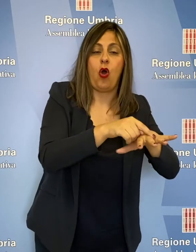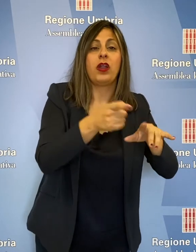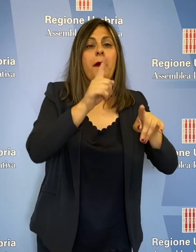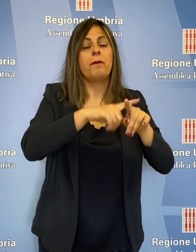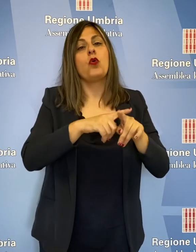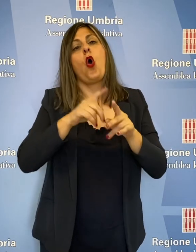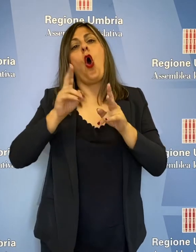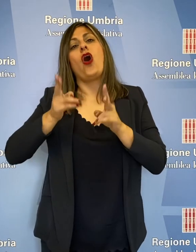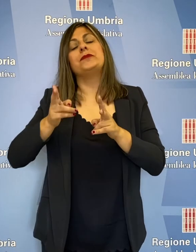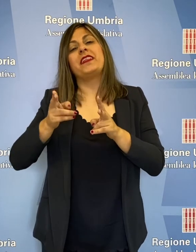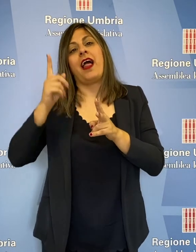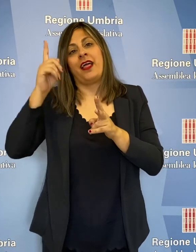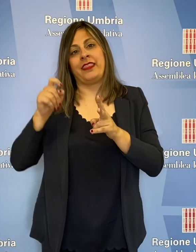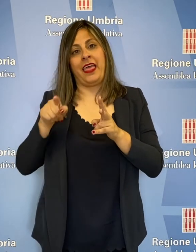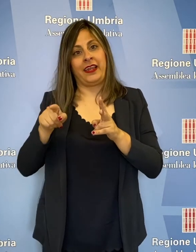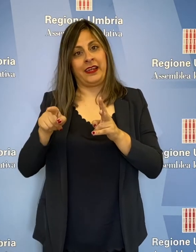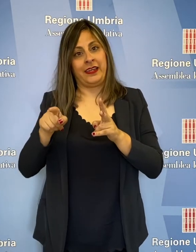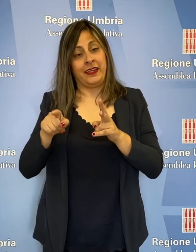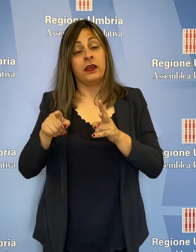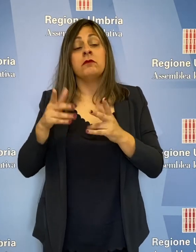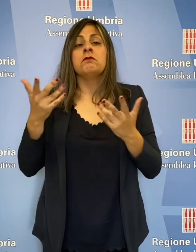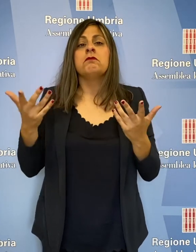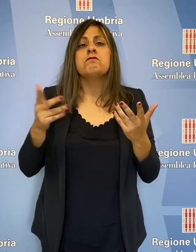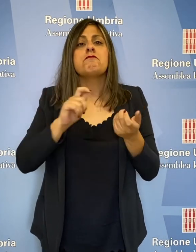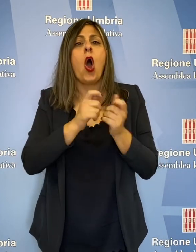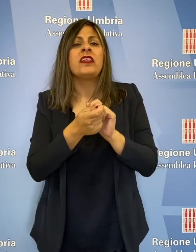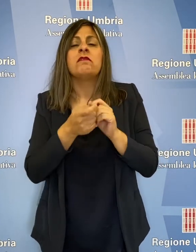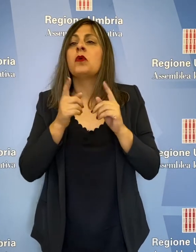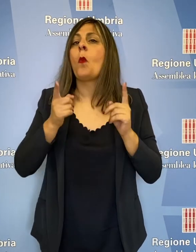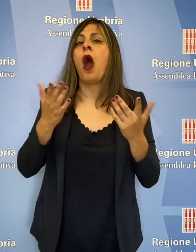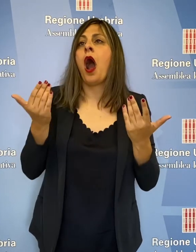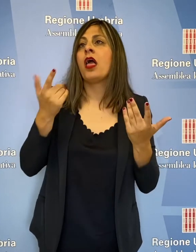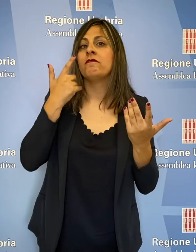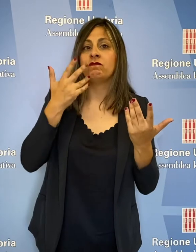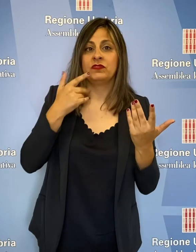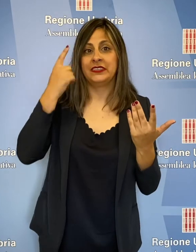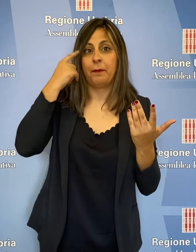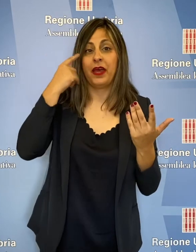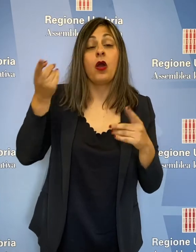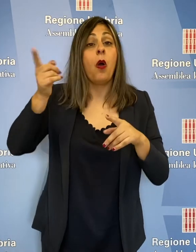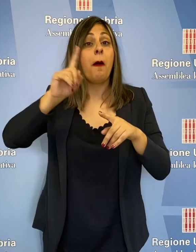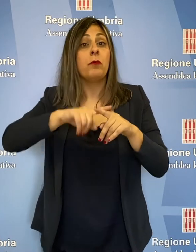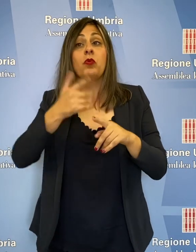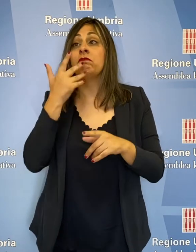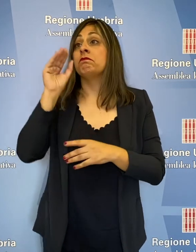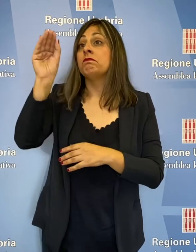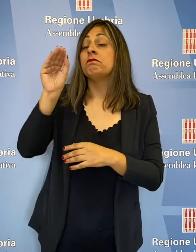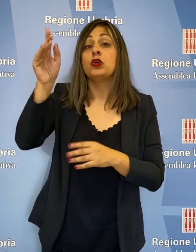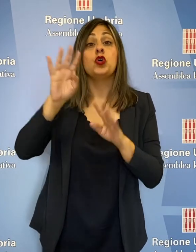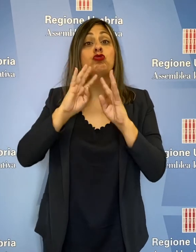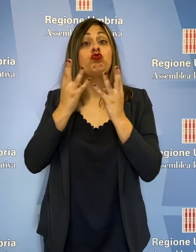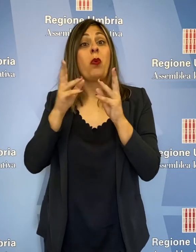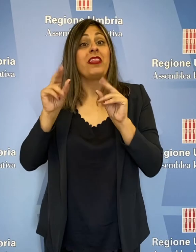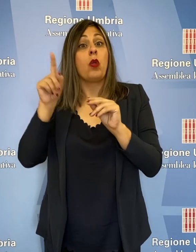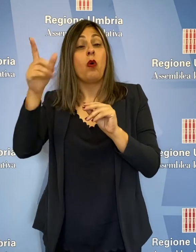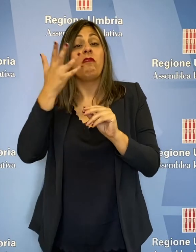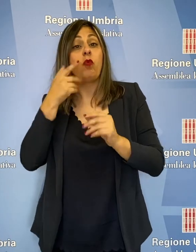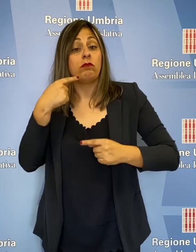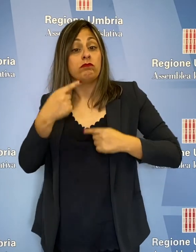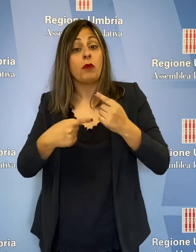'azienda ospedaliera di Terni e con quali eventuali modifiche. Ed ancora, se a intenzione della nuova giunta portare a termine il